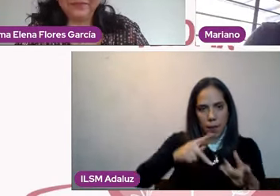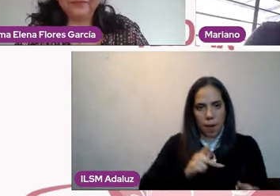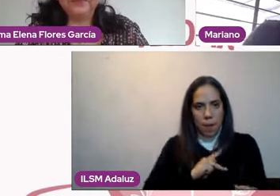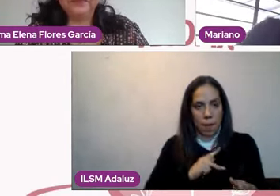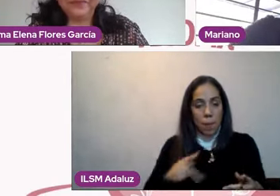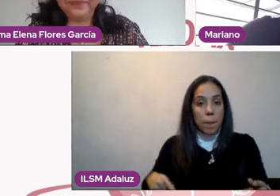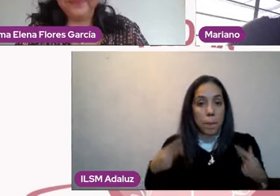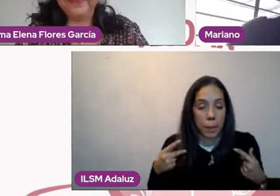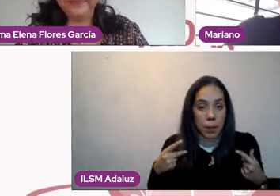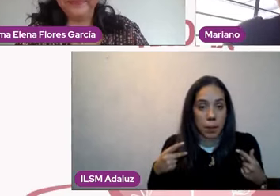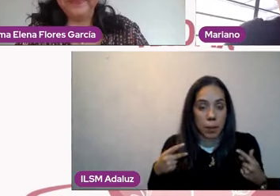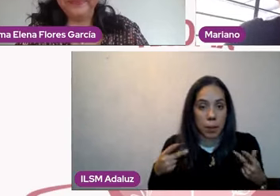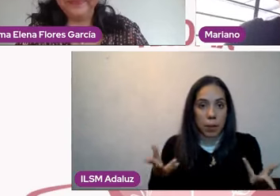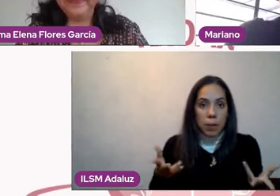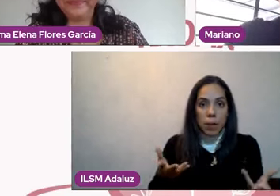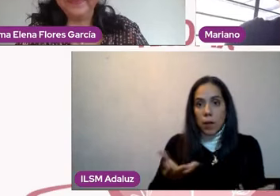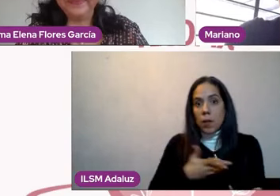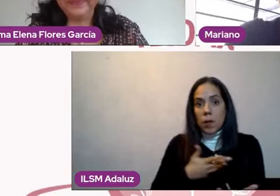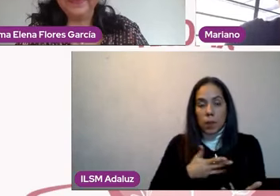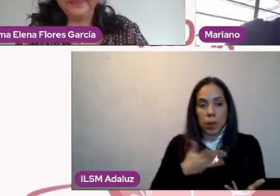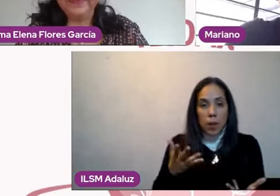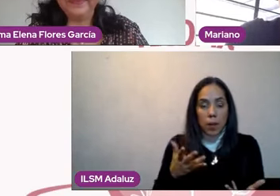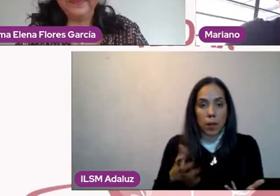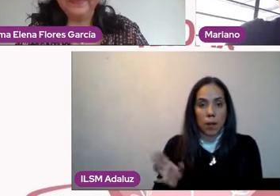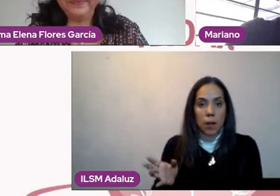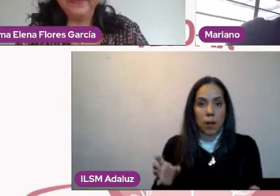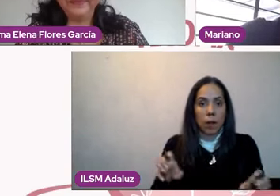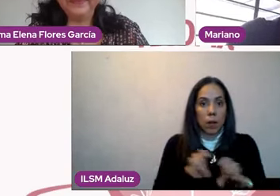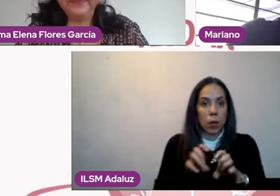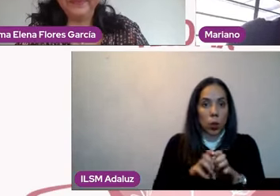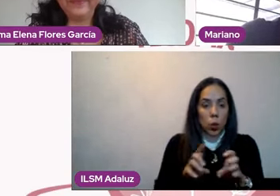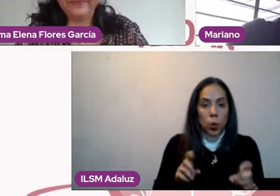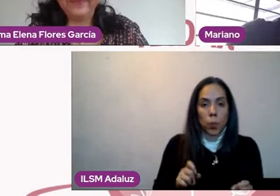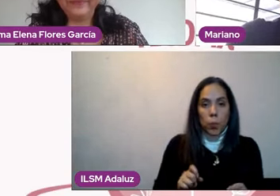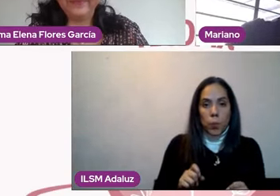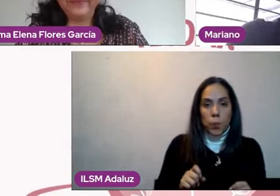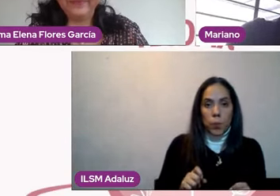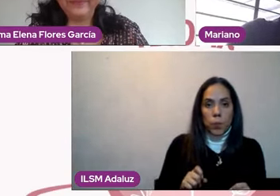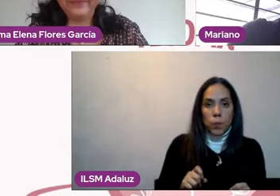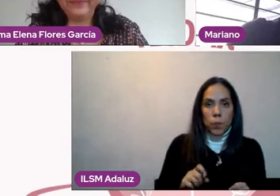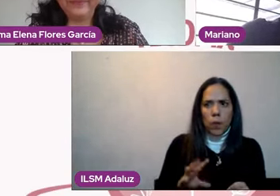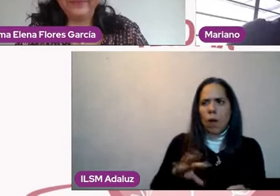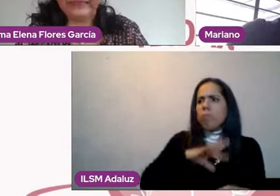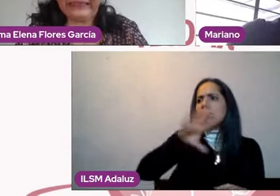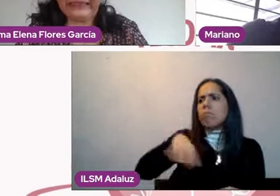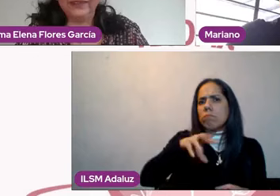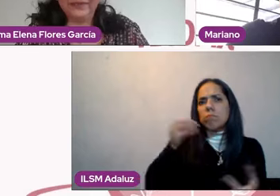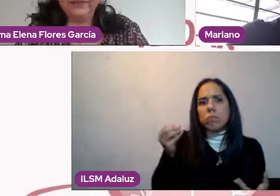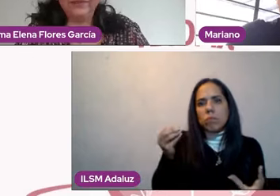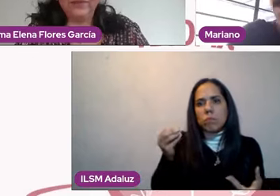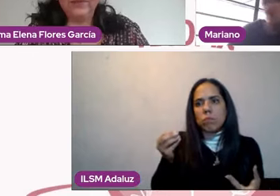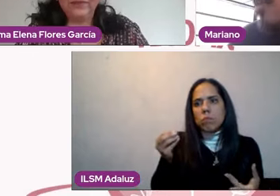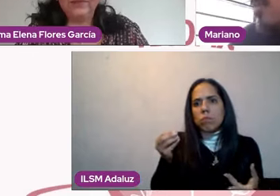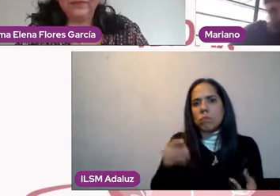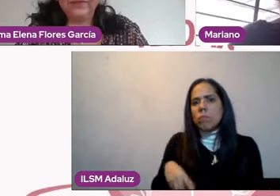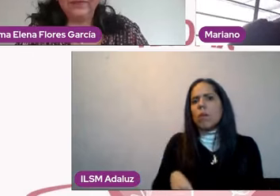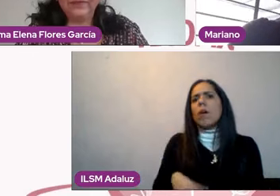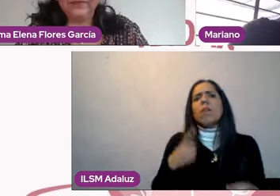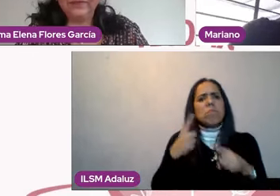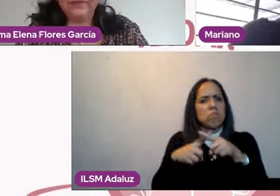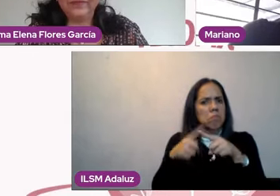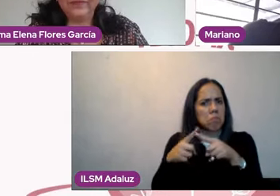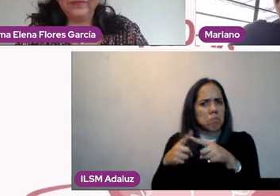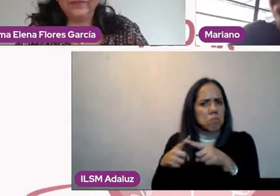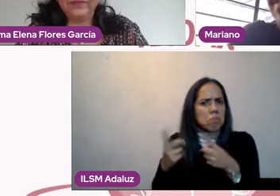Entonces, ¿quién nos lo enseña? Pues, tenemos que más bien aprenderlo nosotros mismos. Entender que no